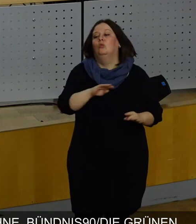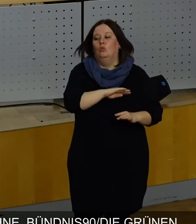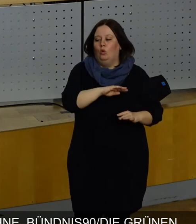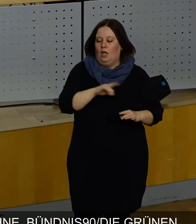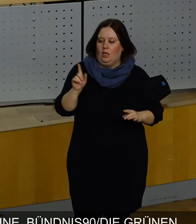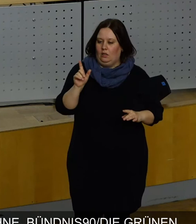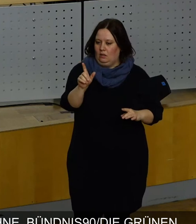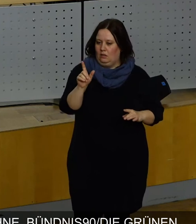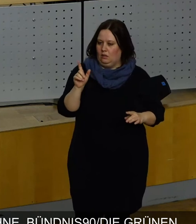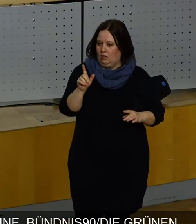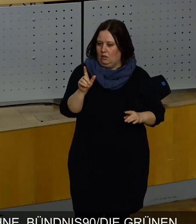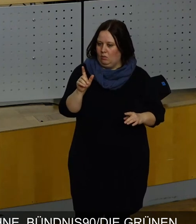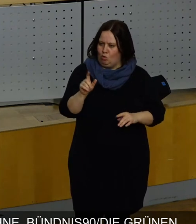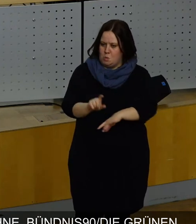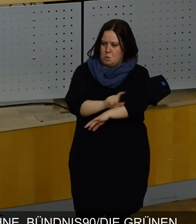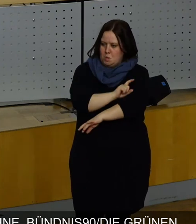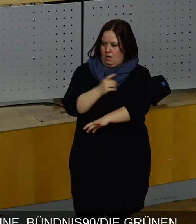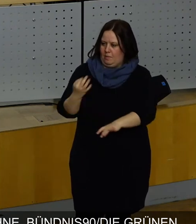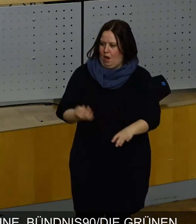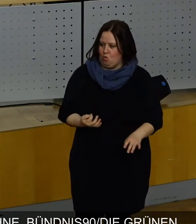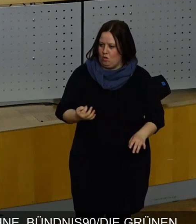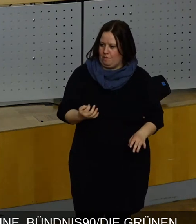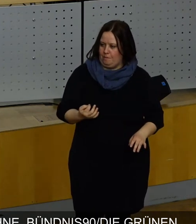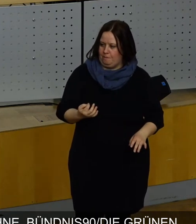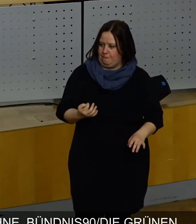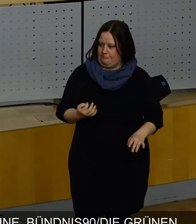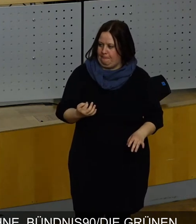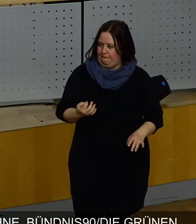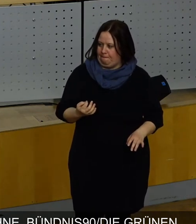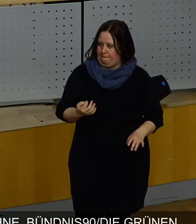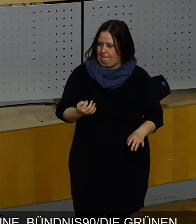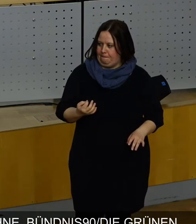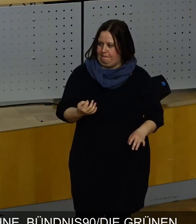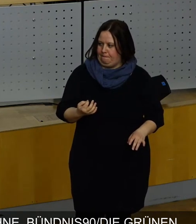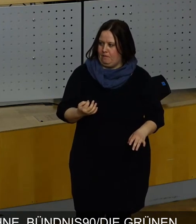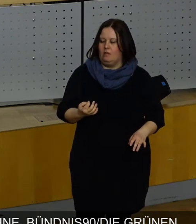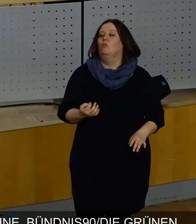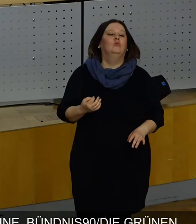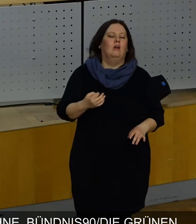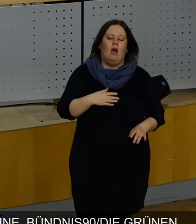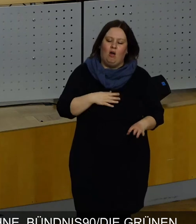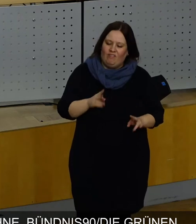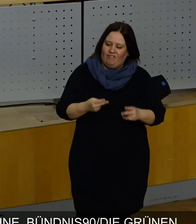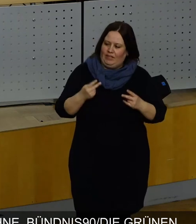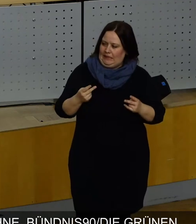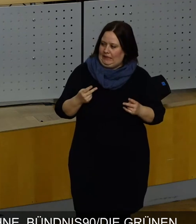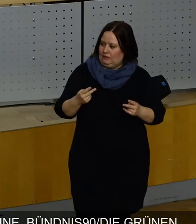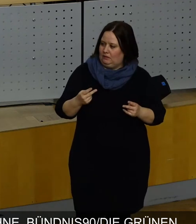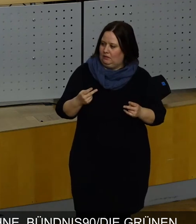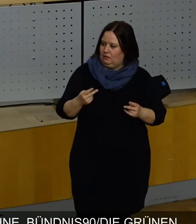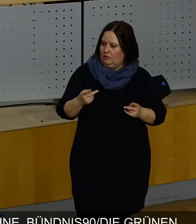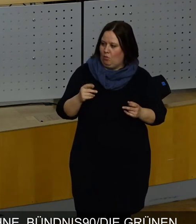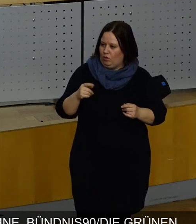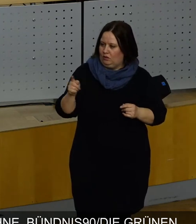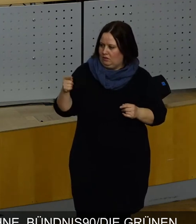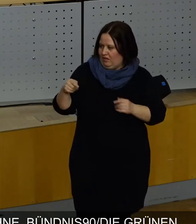und Kollegen brauchen jetzt ein dickes Fell. Und dabei, und das ist jetzt mal festzuhalten, stellt